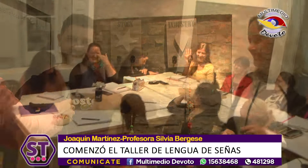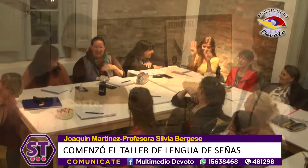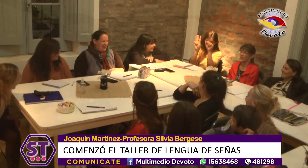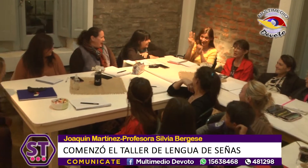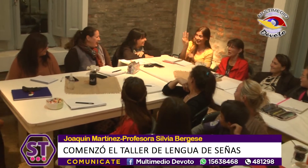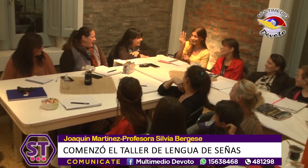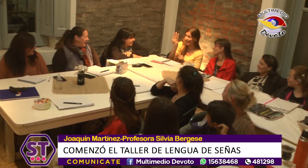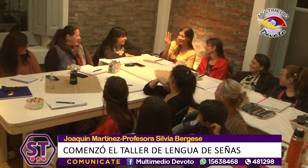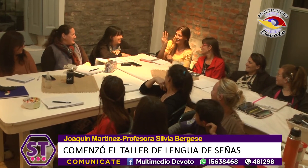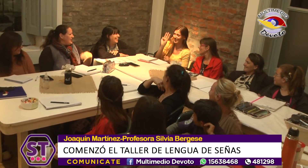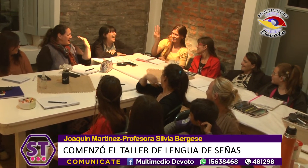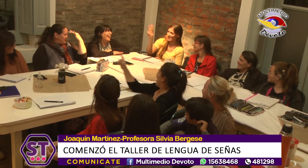¿le gusta la experiencia de enseñar?